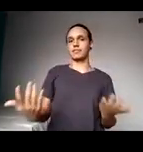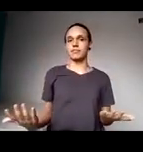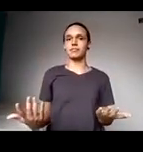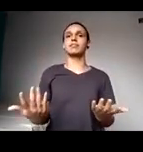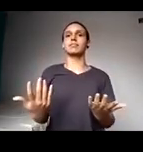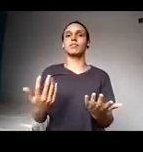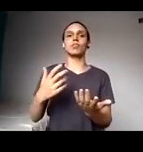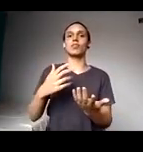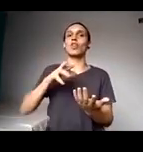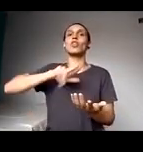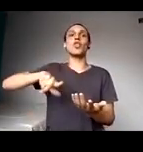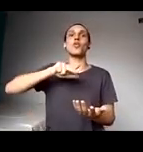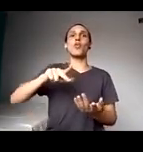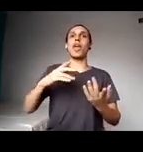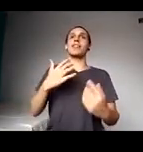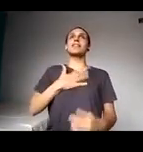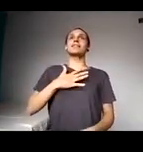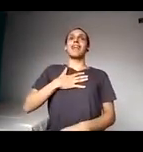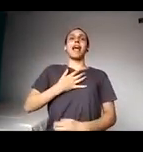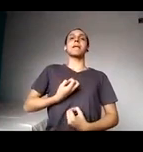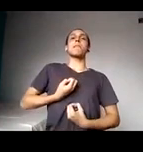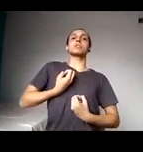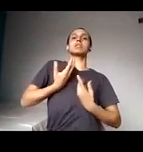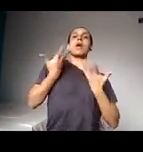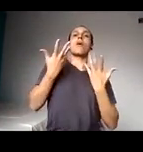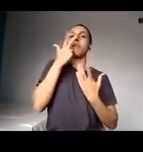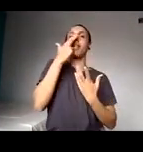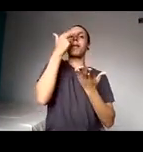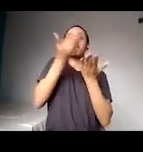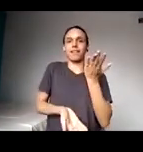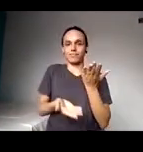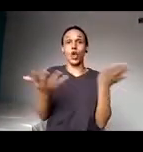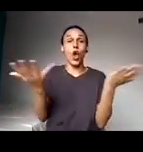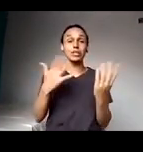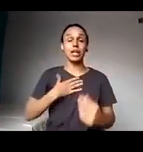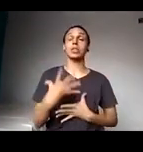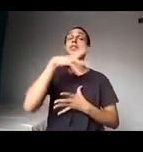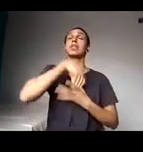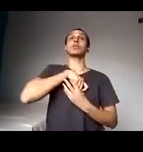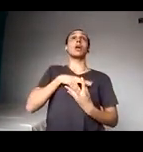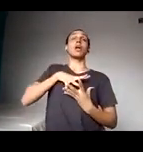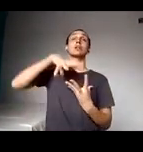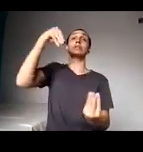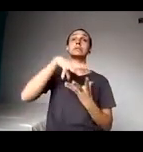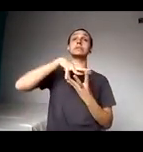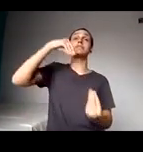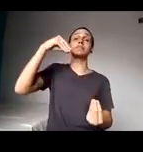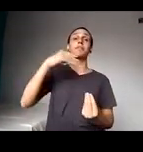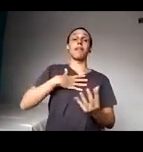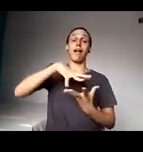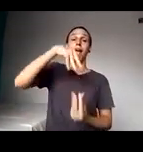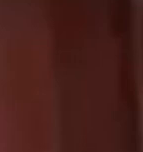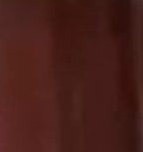todas. Hoje, a minha alma grita, até eu ouço gritar da minha alma. A minha alma